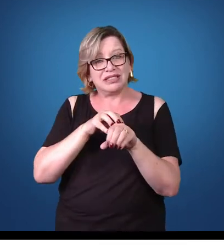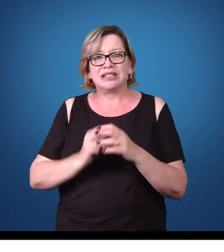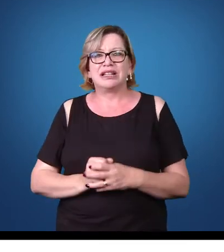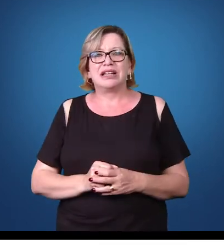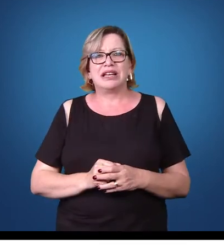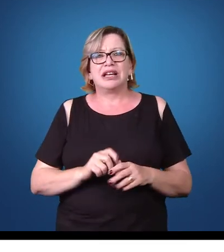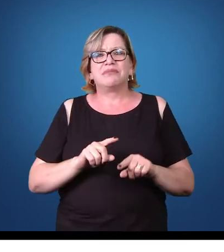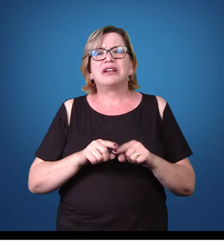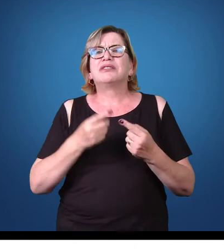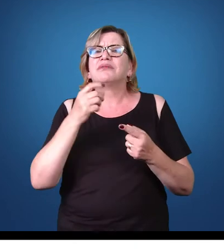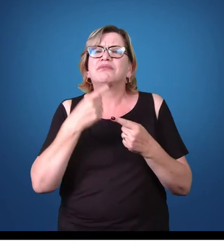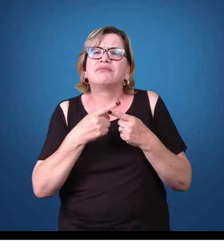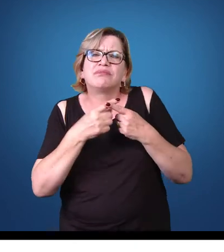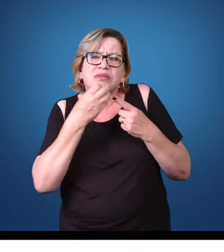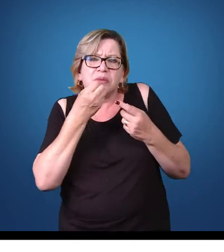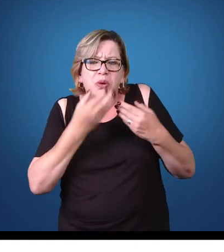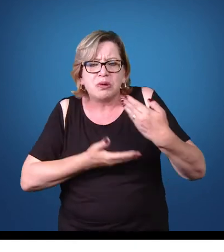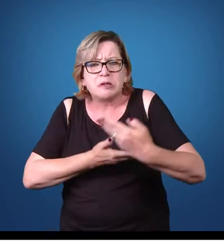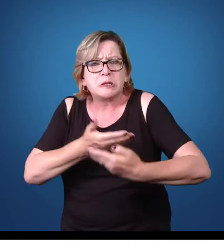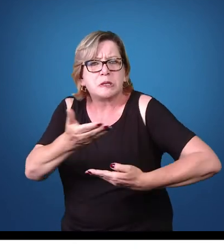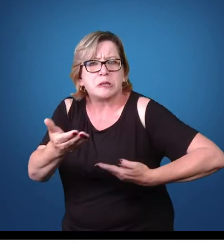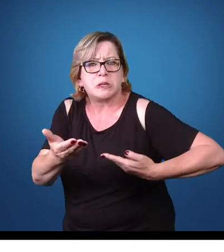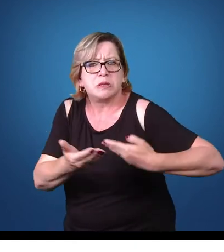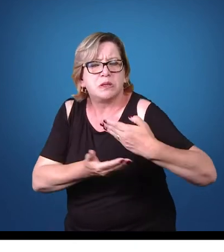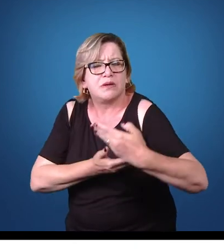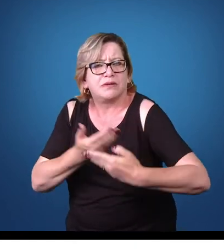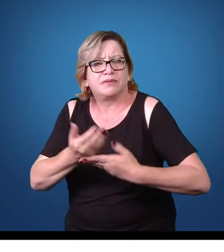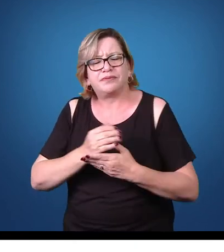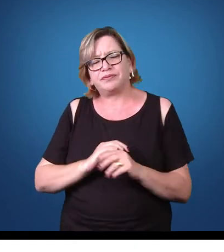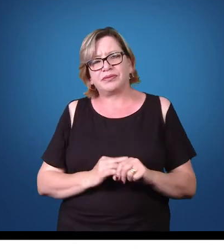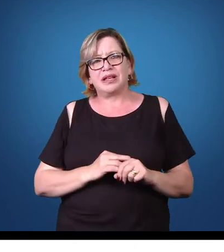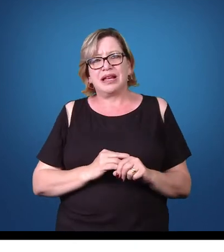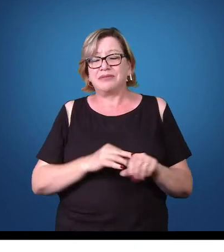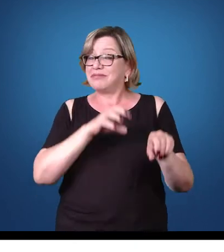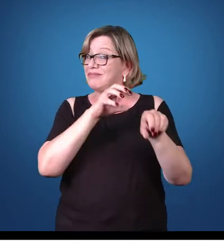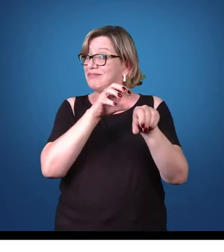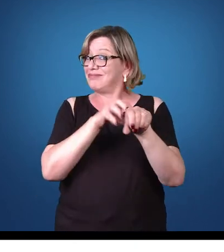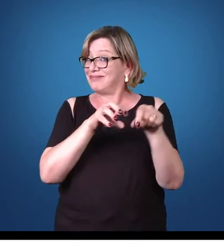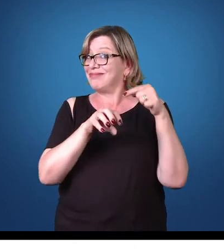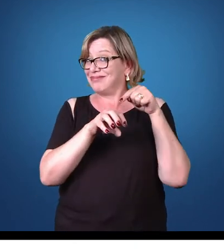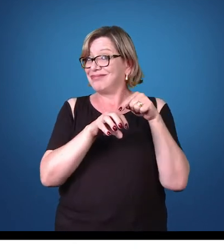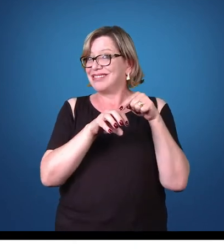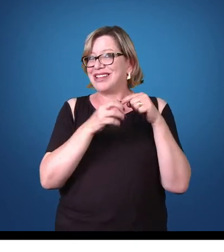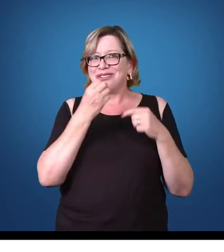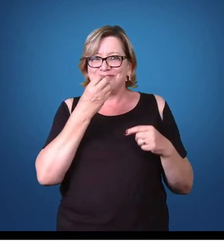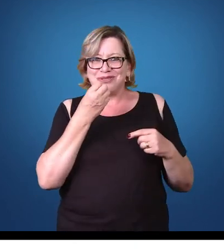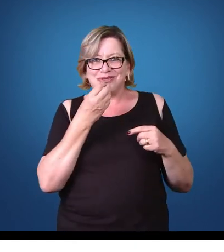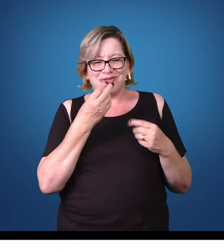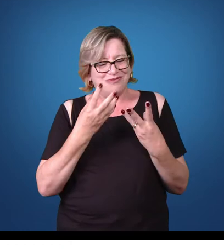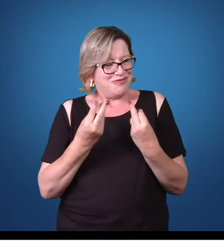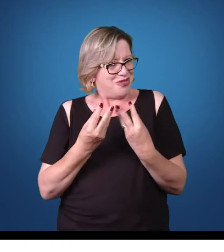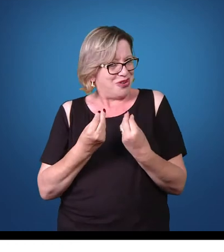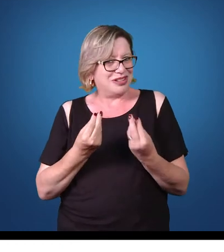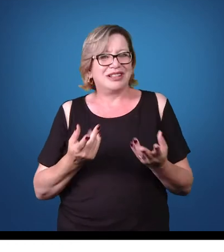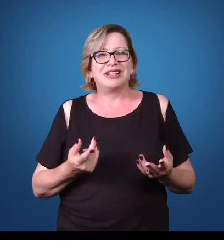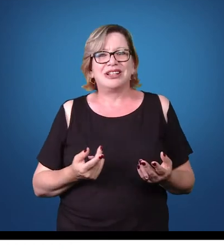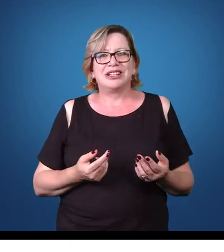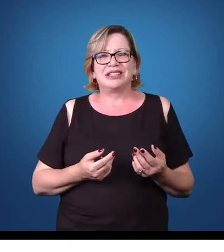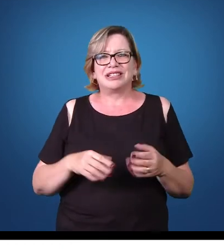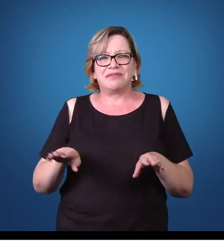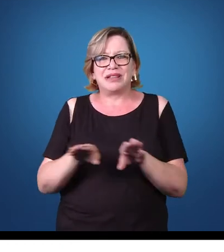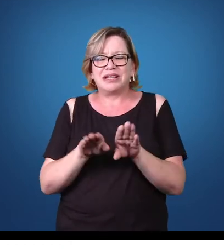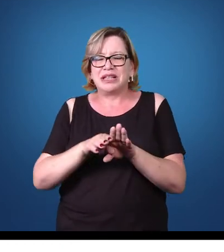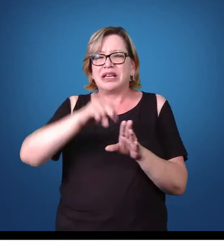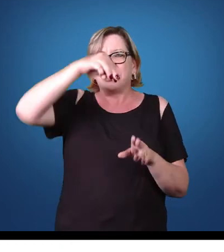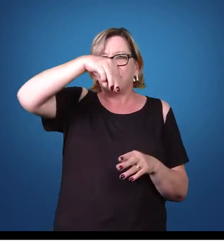qual que a vantagem dessa relação de parasitismo? Bom, para o parasita, as vantagens são inúmeras. Tanto vantagem